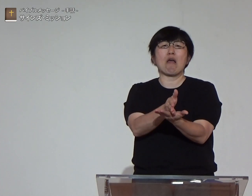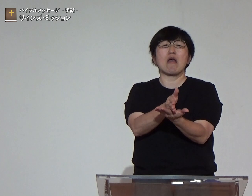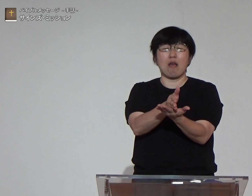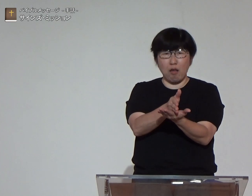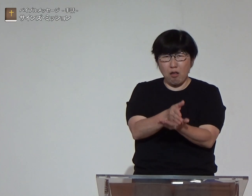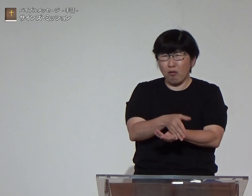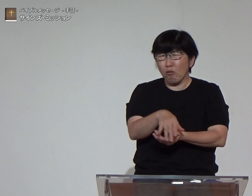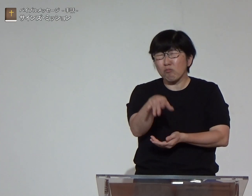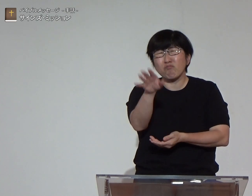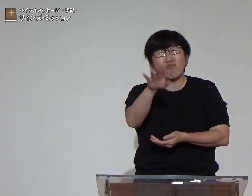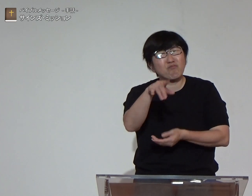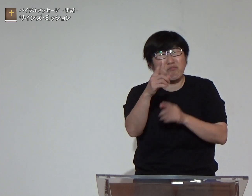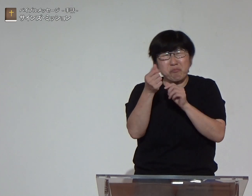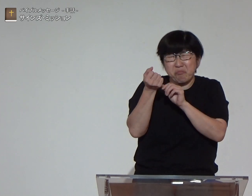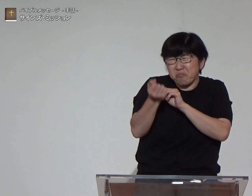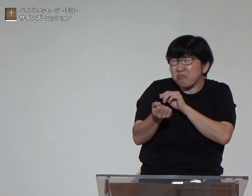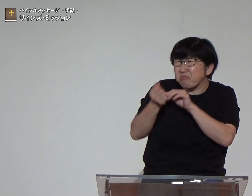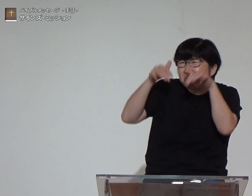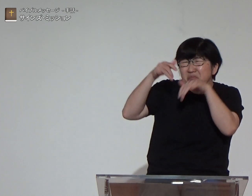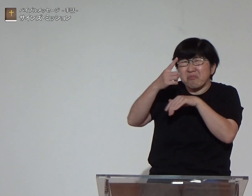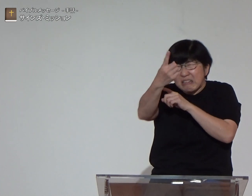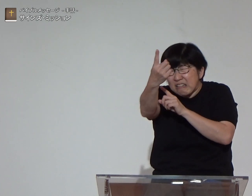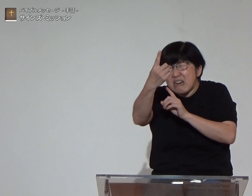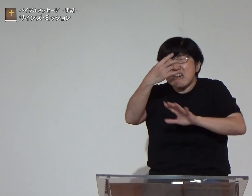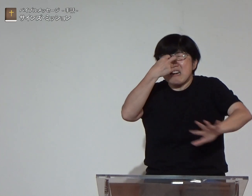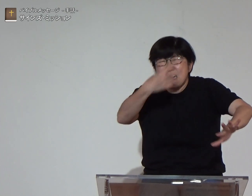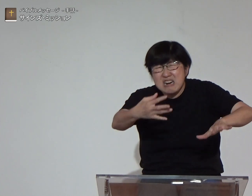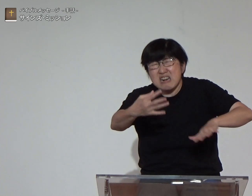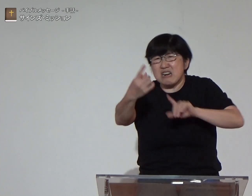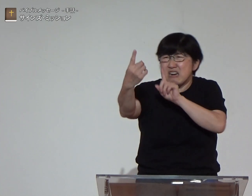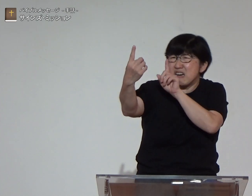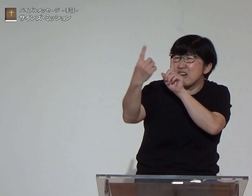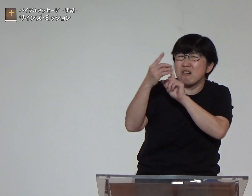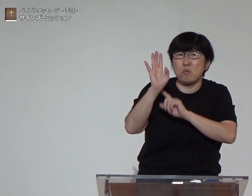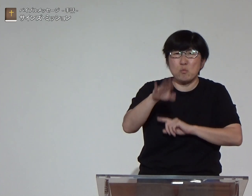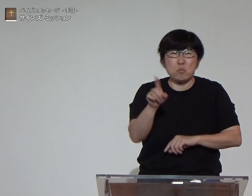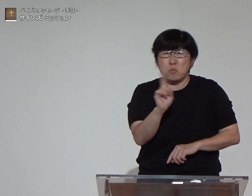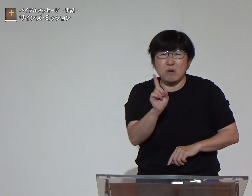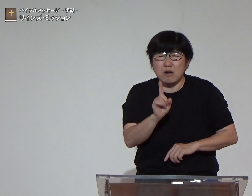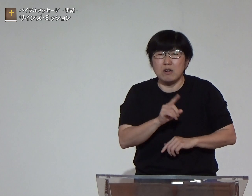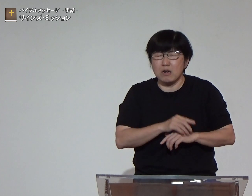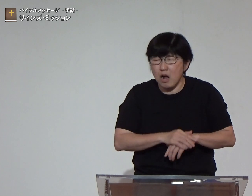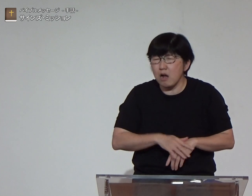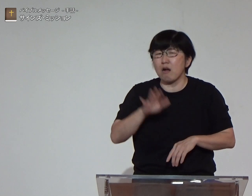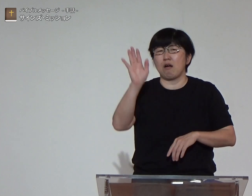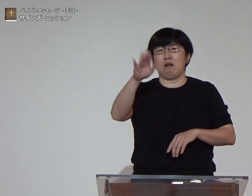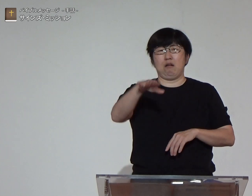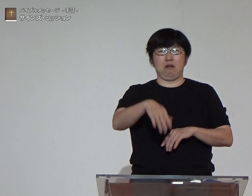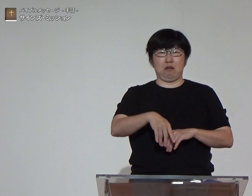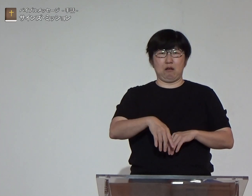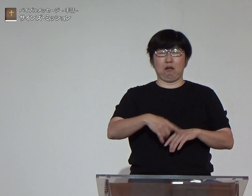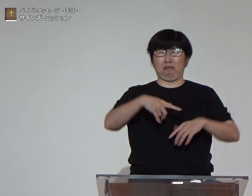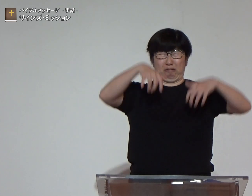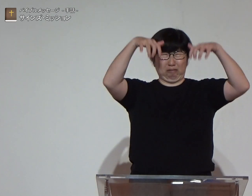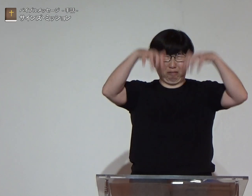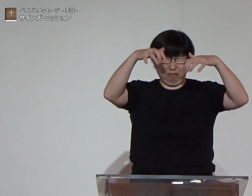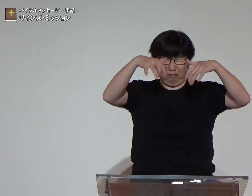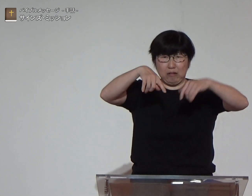仕方なく彼は車を止め一体何なんですかと聞くと実